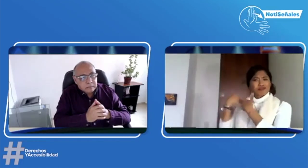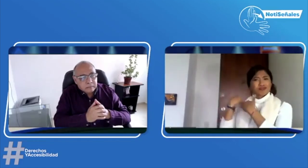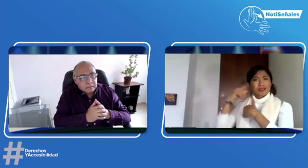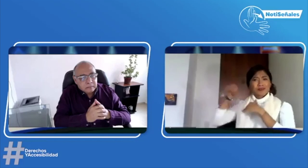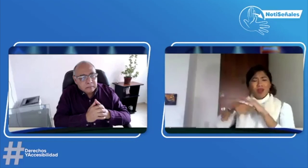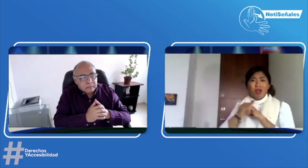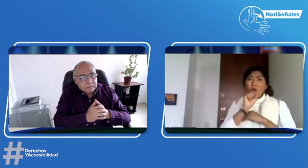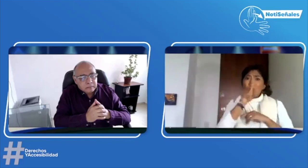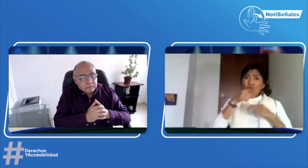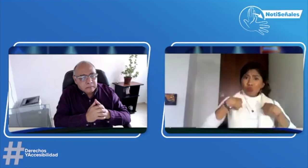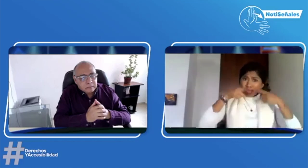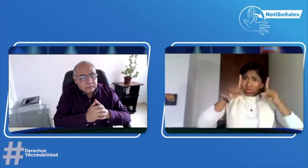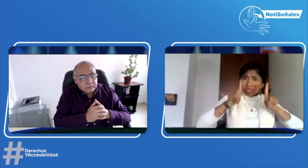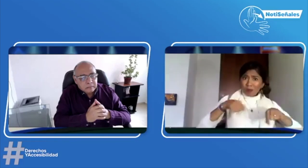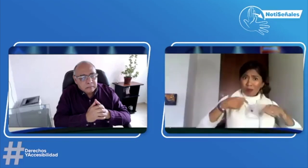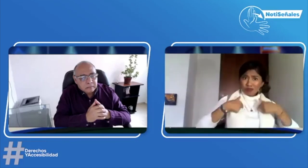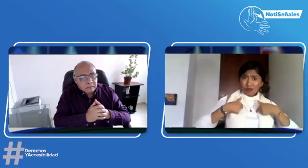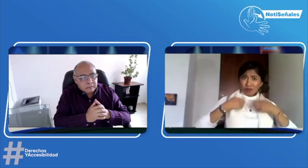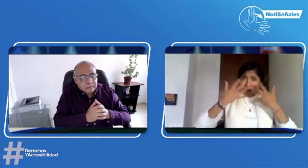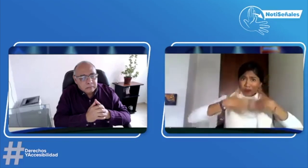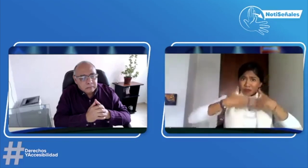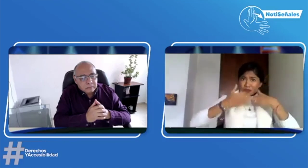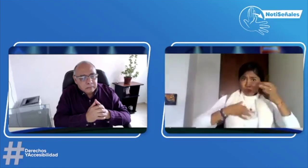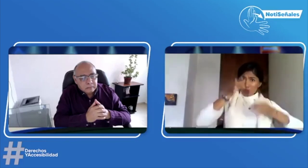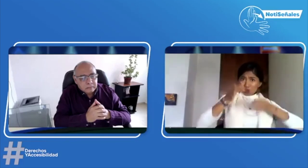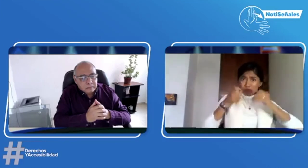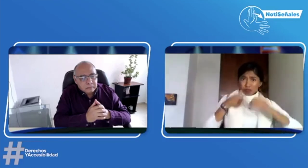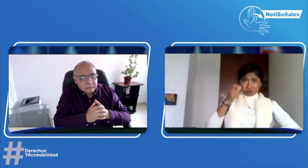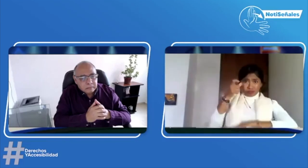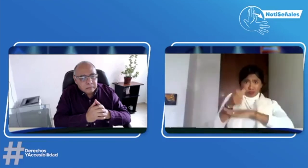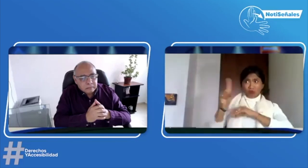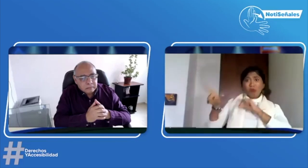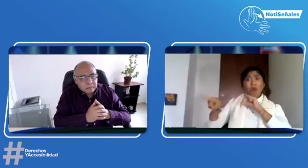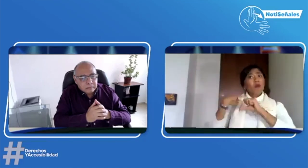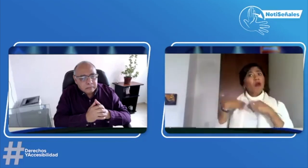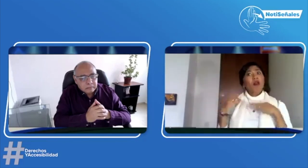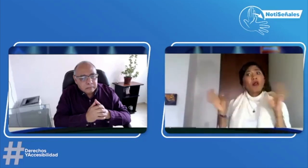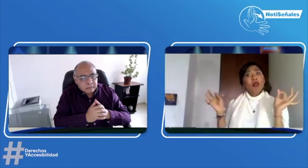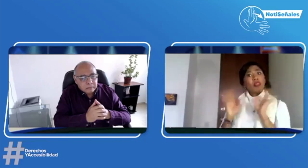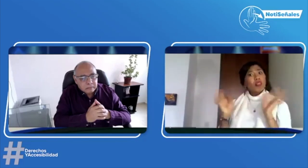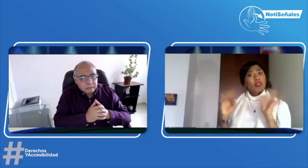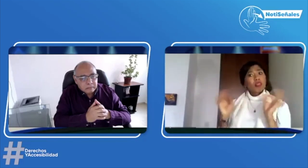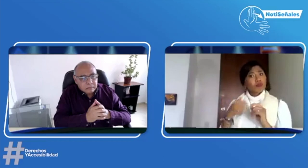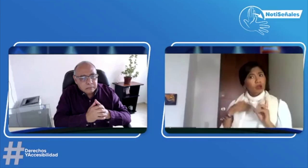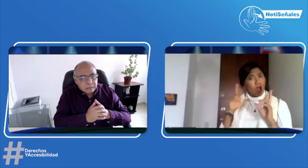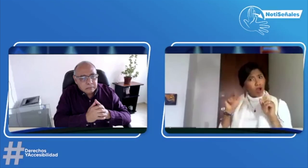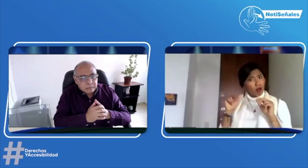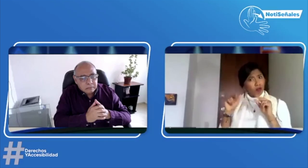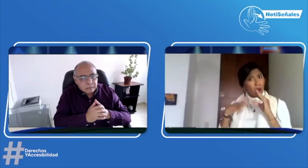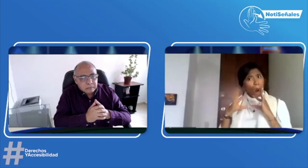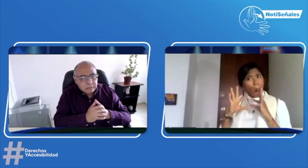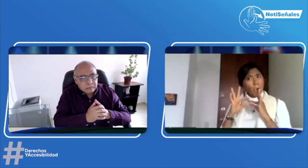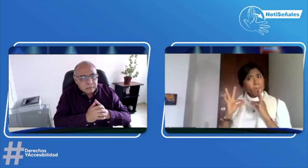Porque allí es donde las personas dicen, yo puedo ser jurado de votación, a mí de pronto no me ha llegado